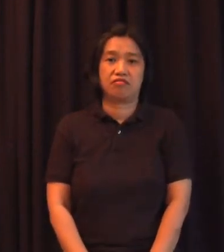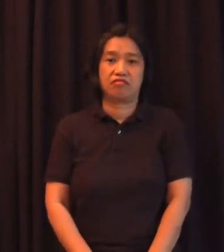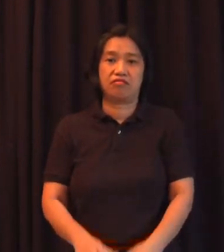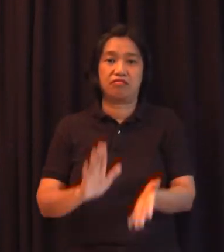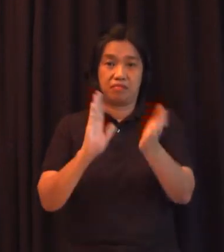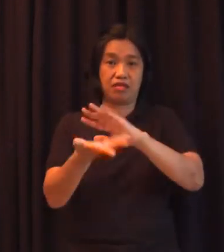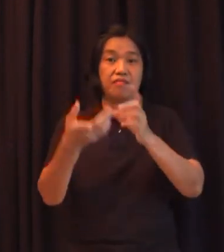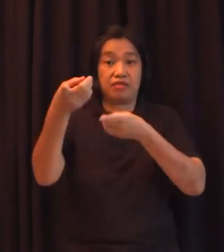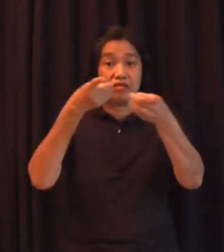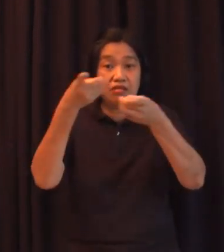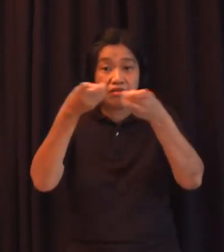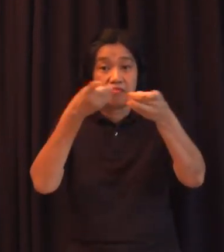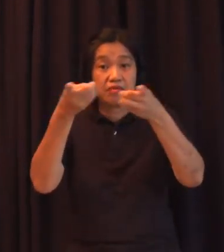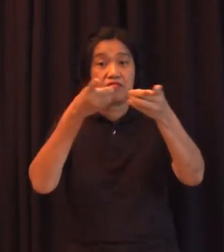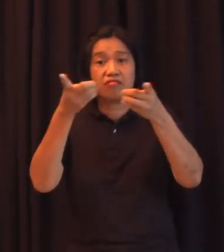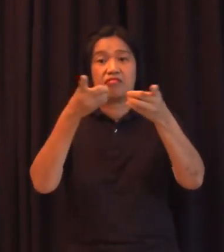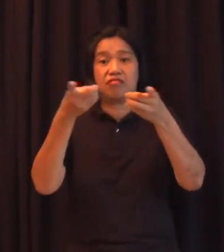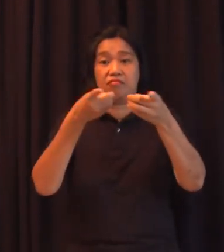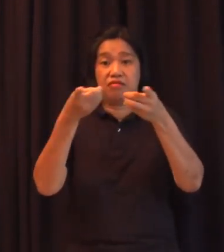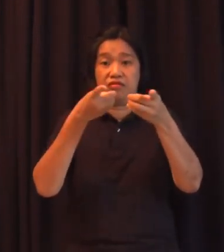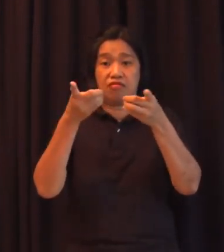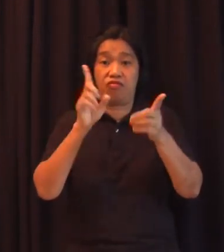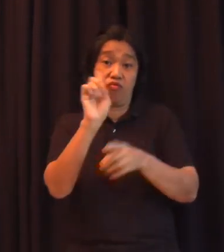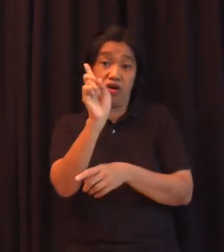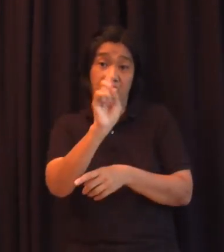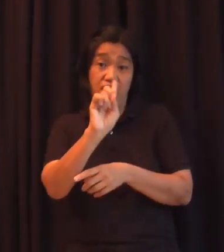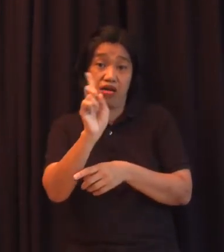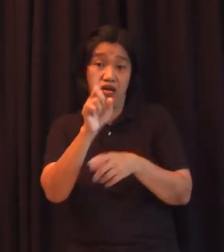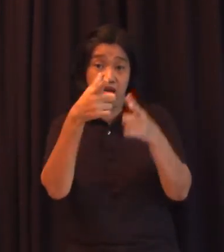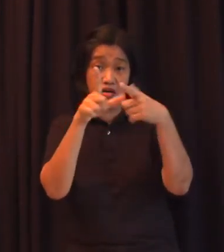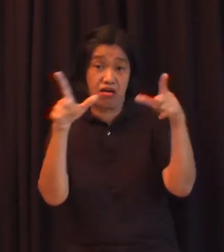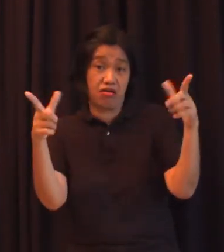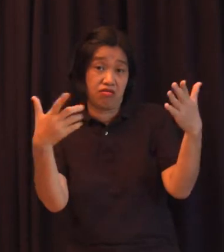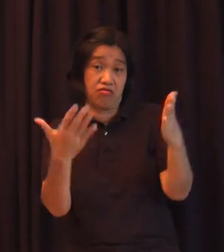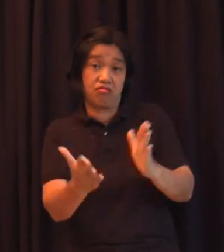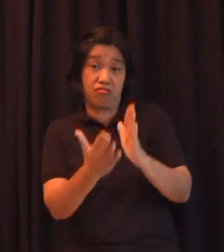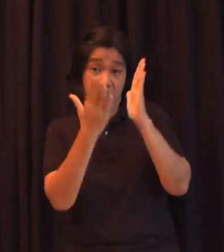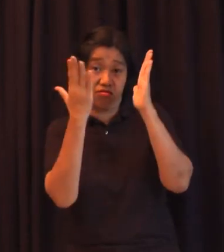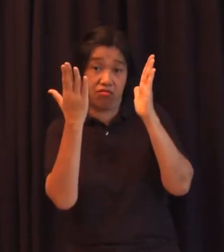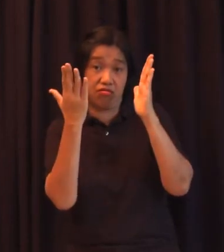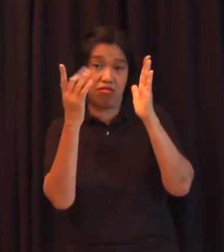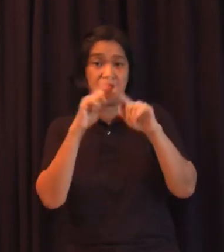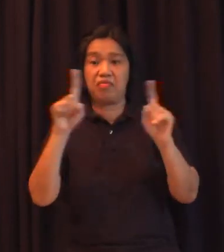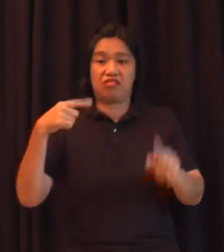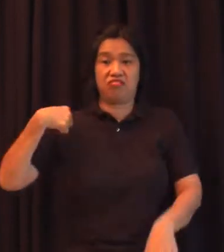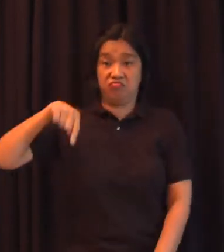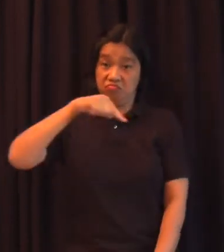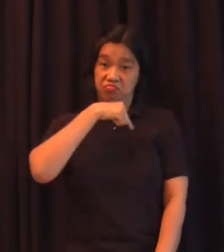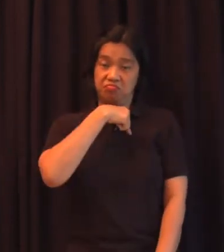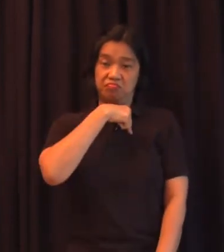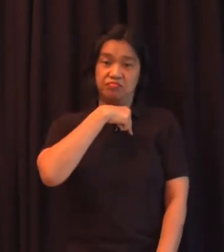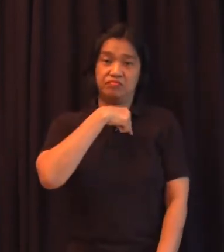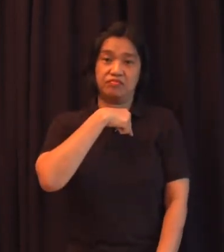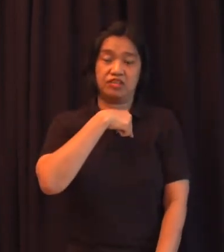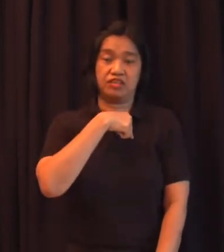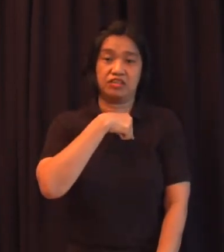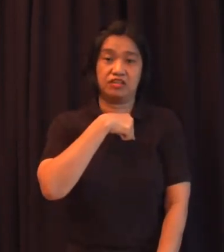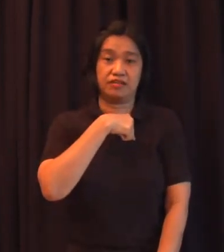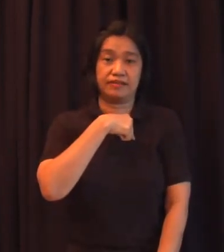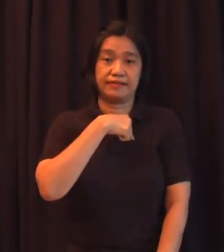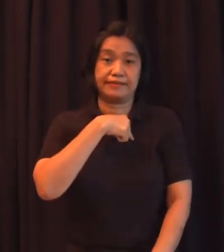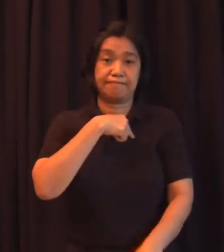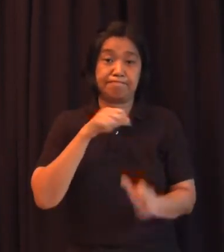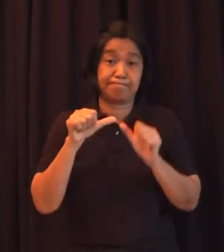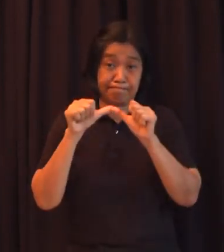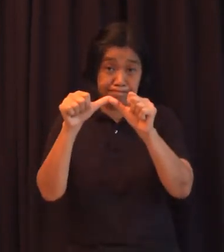lang niya ano ba yung wika ang yun yung wika na yan. Pero kami yung mga nagsusulaw ng Pilipino ngayon